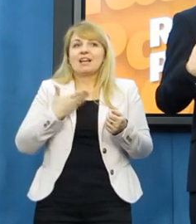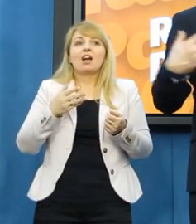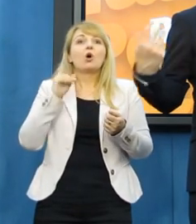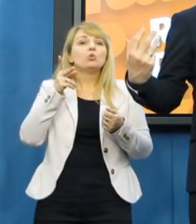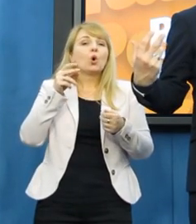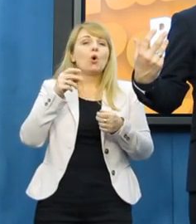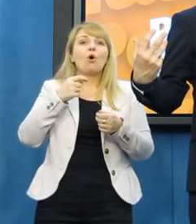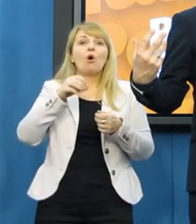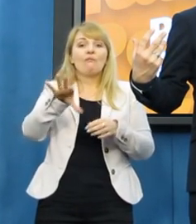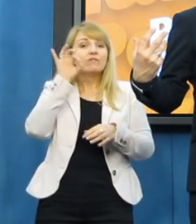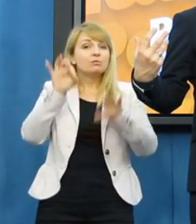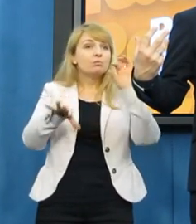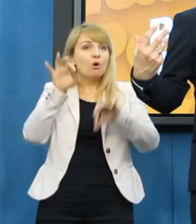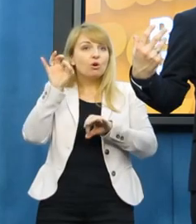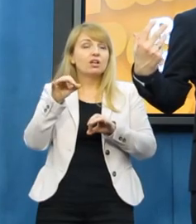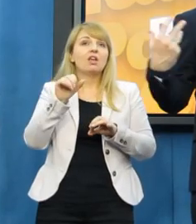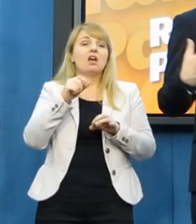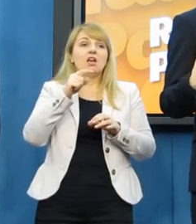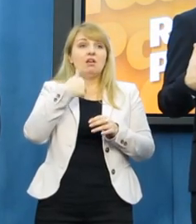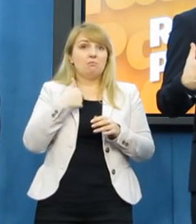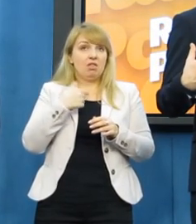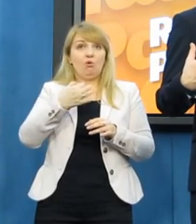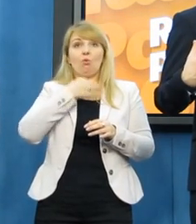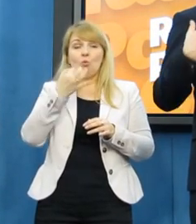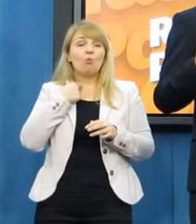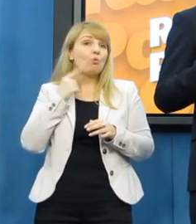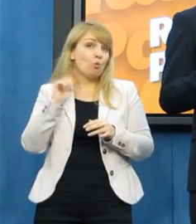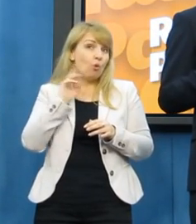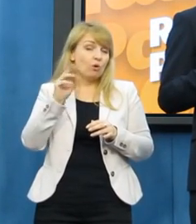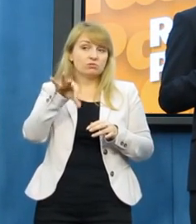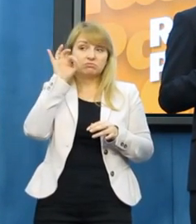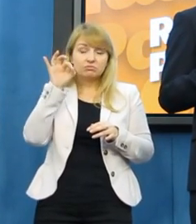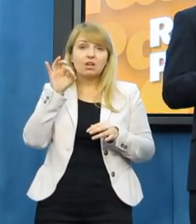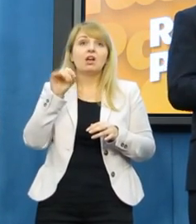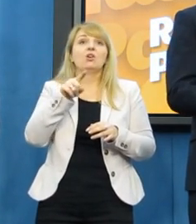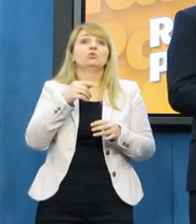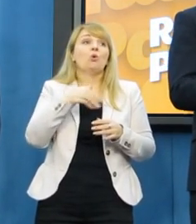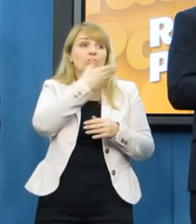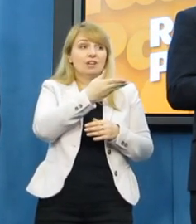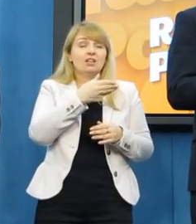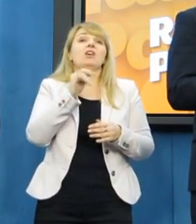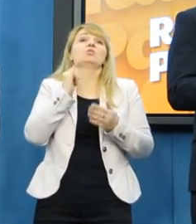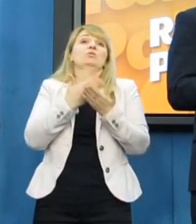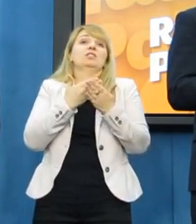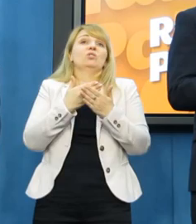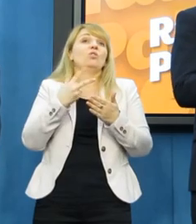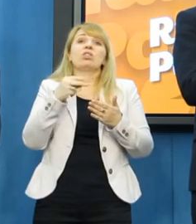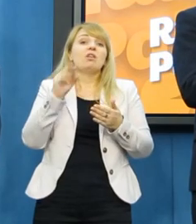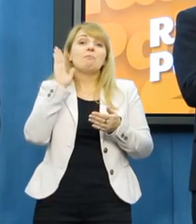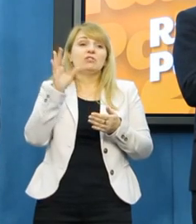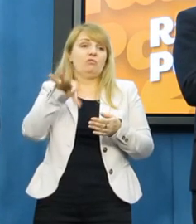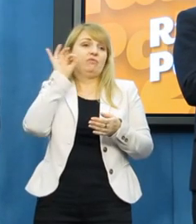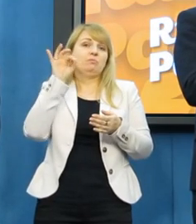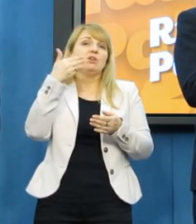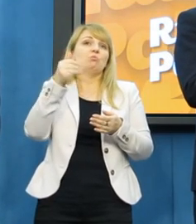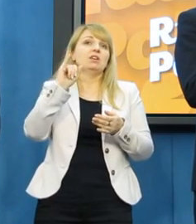To są kompletnie inne elektoraty. Zupełnie inne postawy. Jeśli ktoś jest prawdziwym wyzwaniem dla ruchu Parikota i dla mnie, to